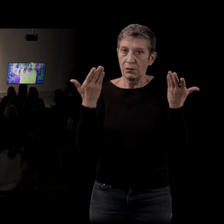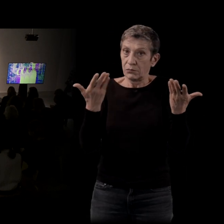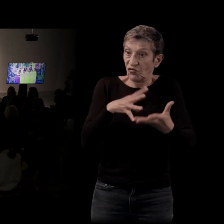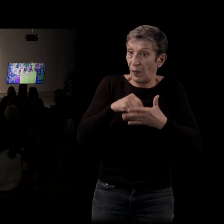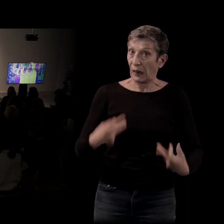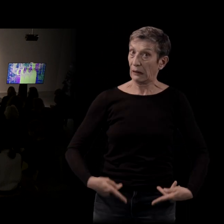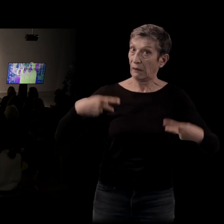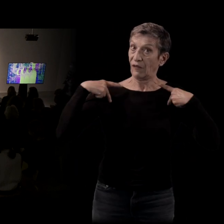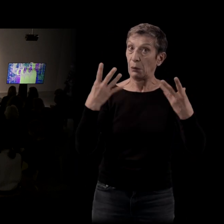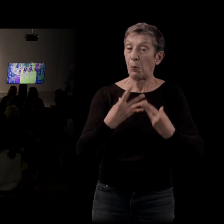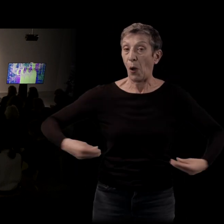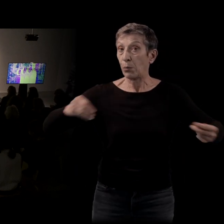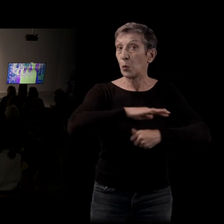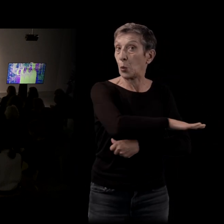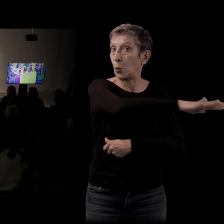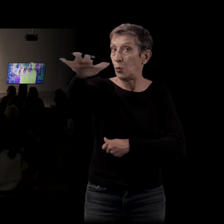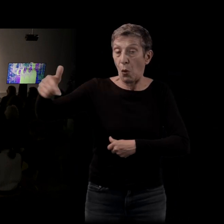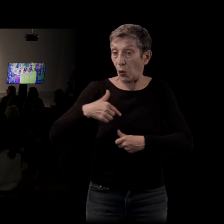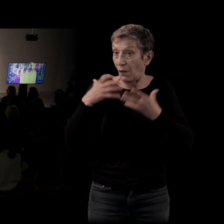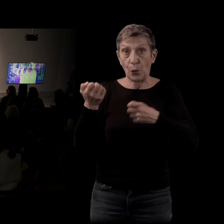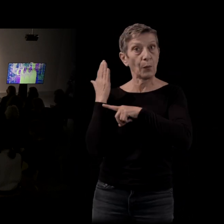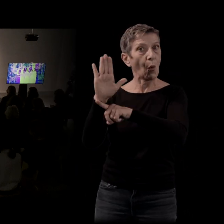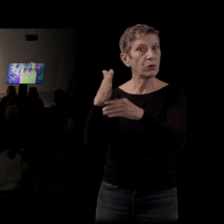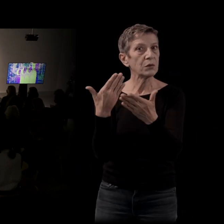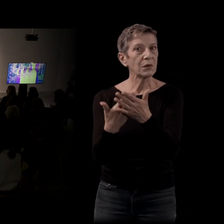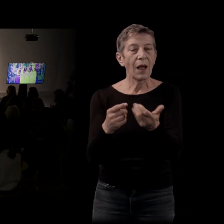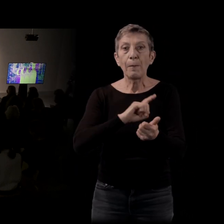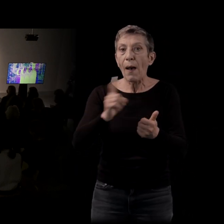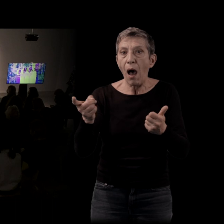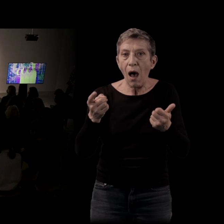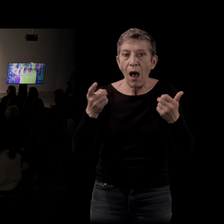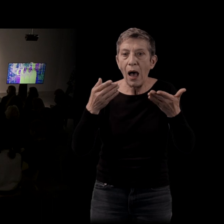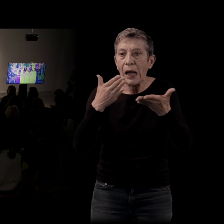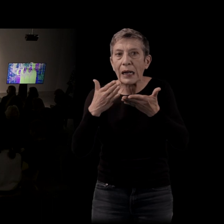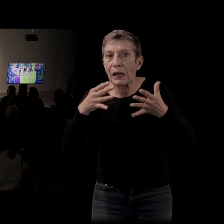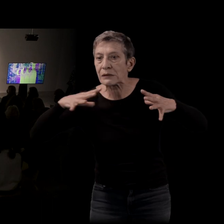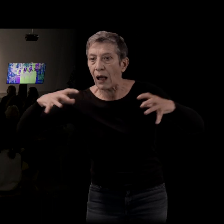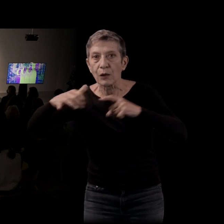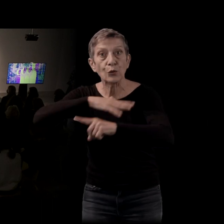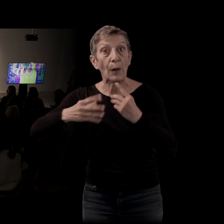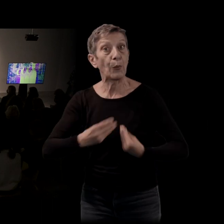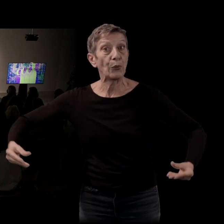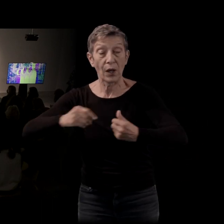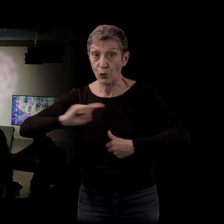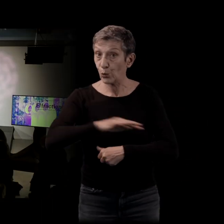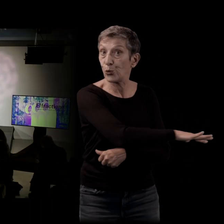le monde, en fait. Voilà. des classes populaires, de tout le monde. Donc, en ce sens-là, oui, voilà les choses de la vie.